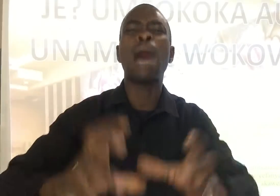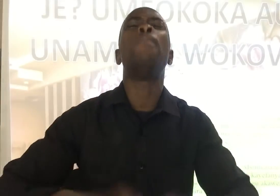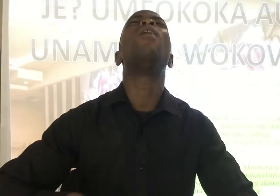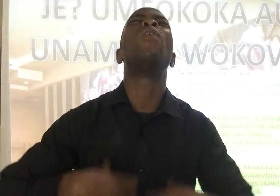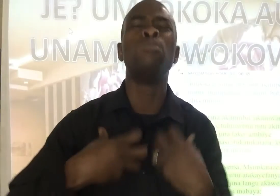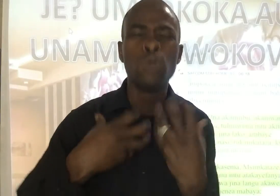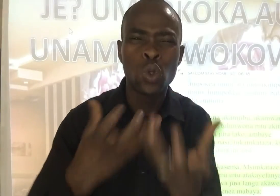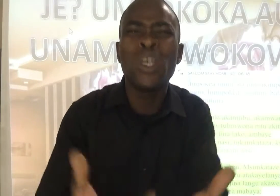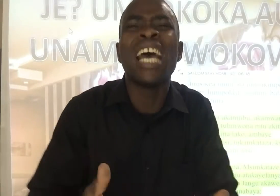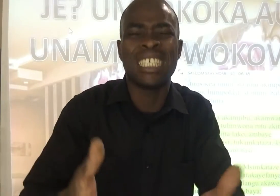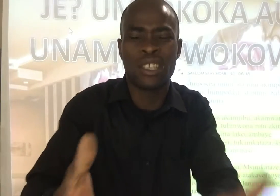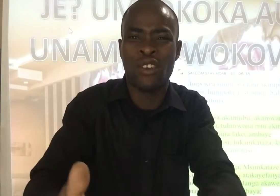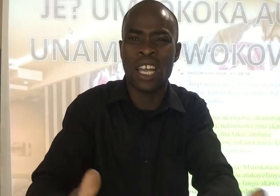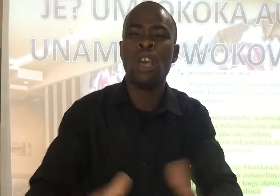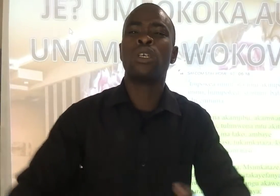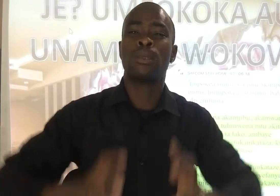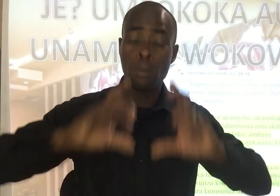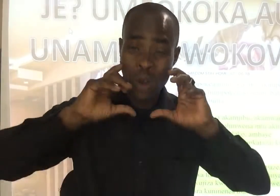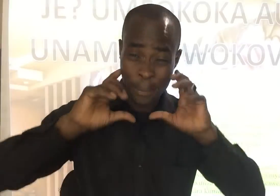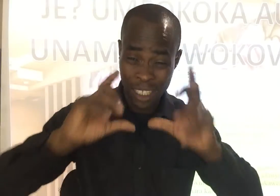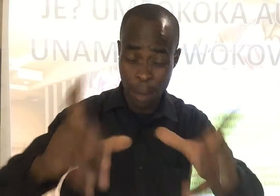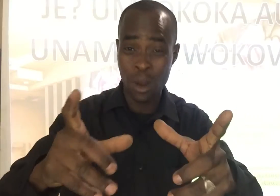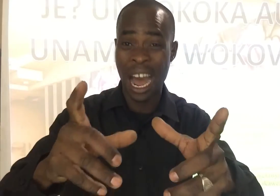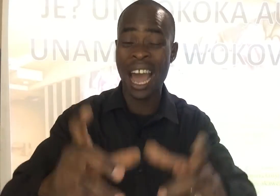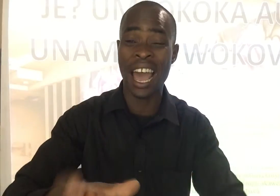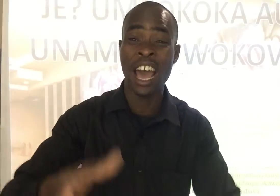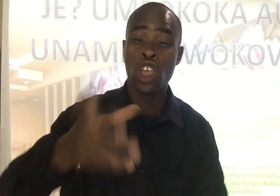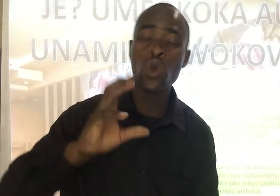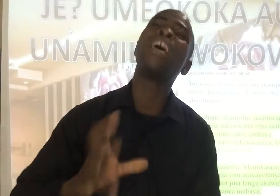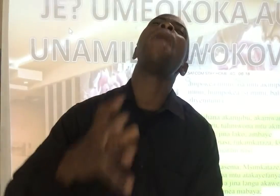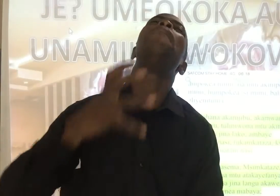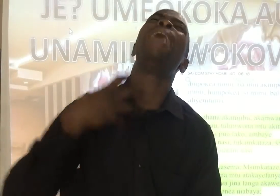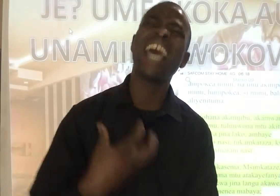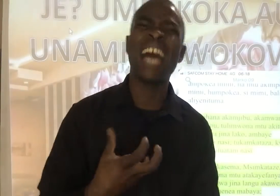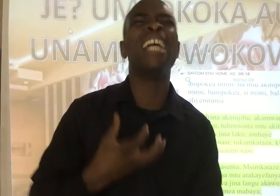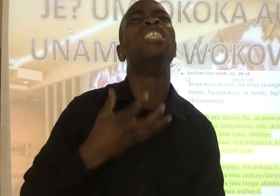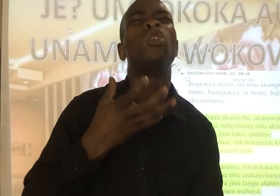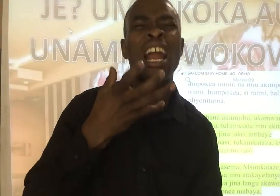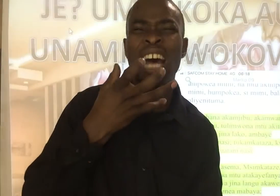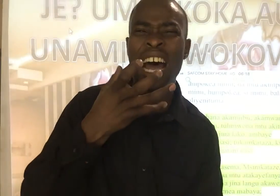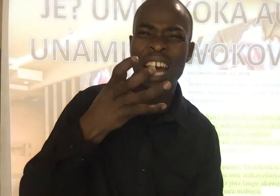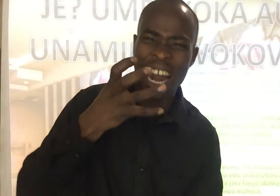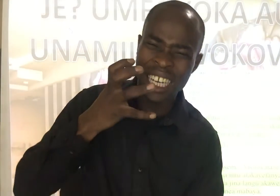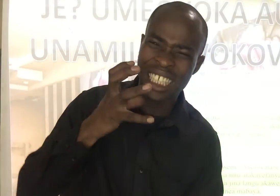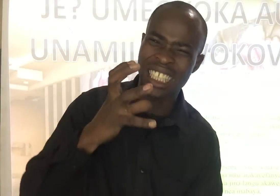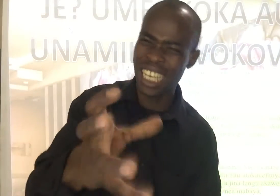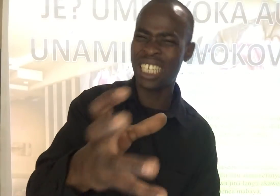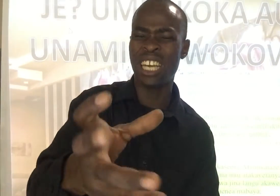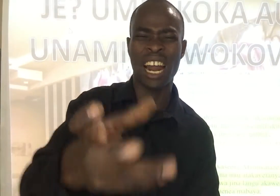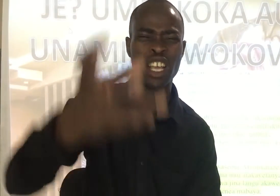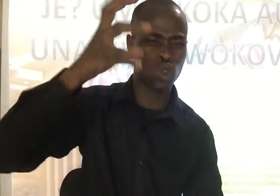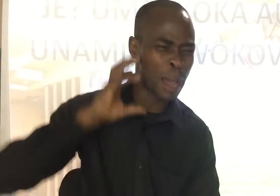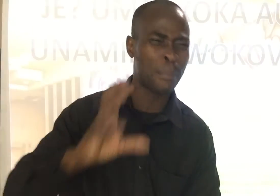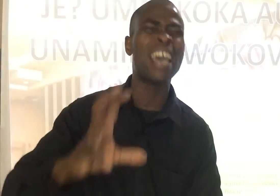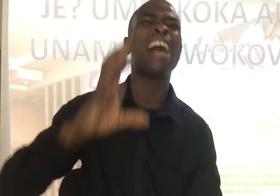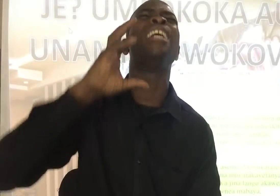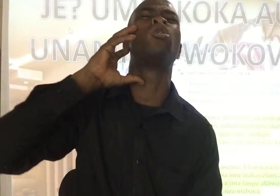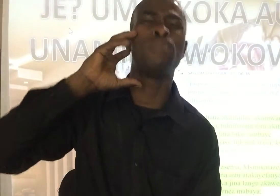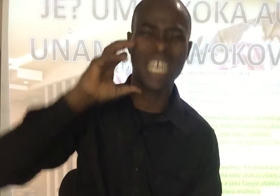Amba wali mzuie asifanya Kwa sababu unapo tamuka haya Yuli ambaye analitatea jina la Yesu Yuli ambaye analitumia